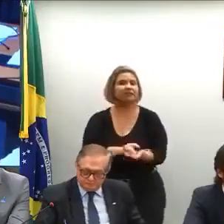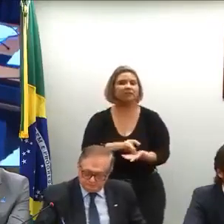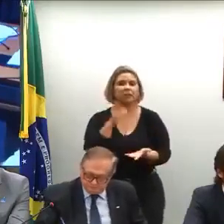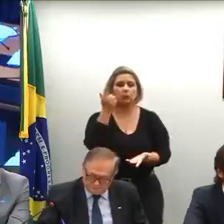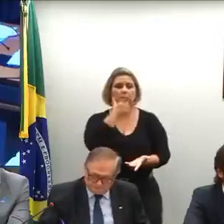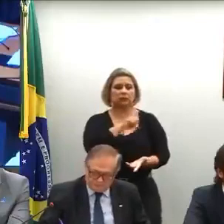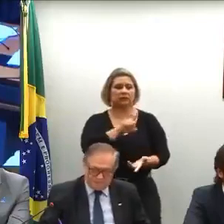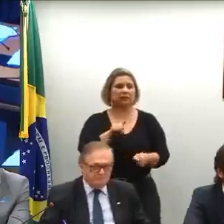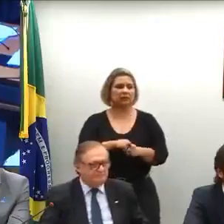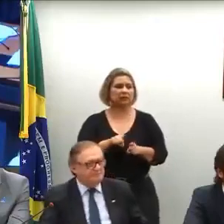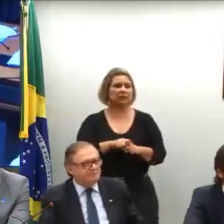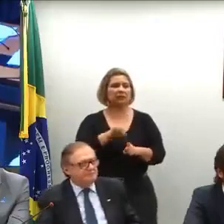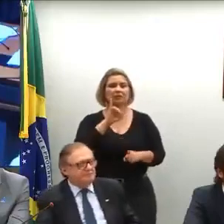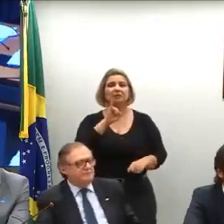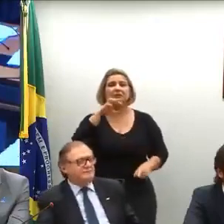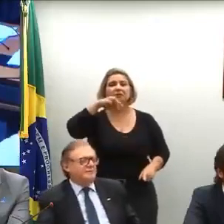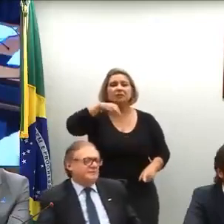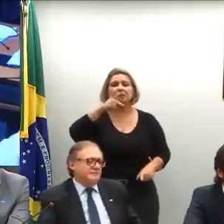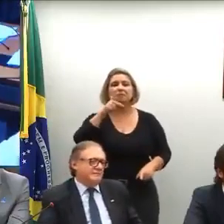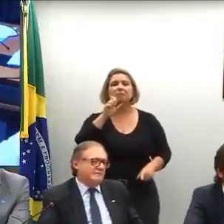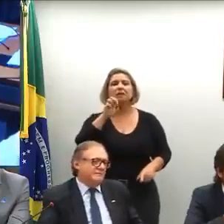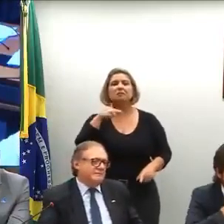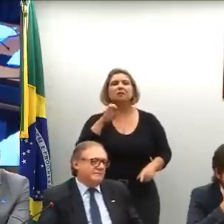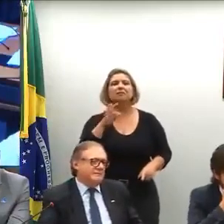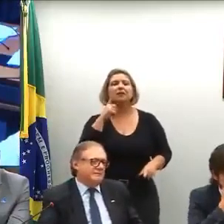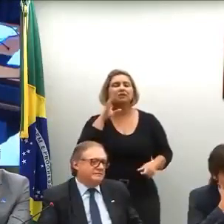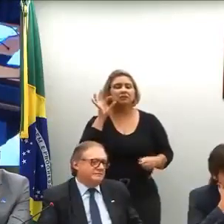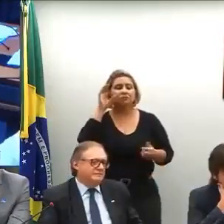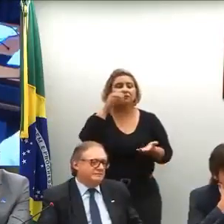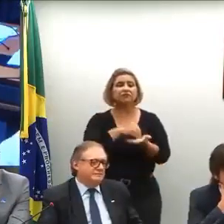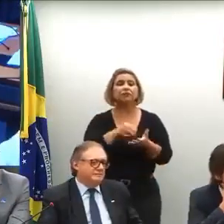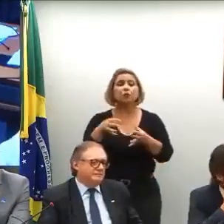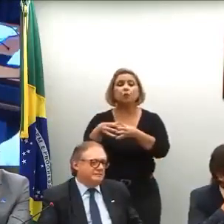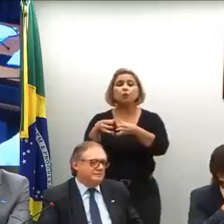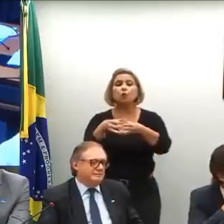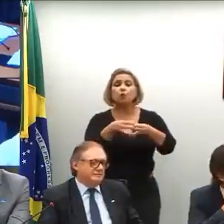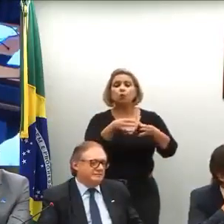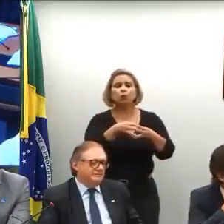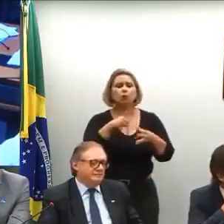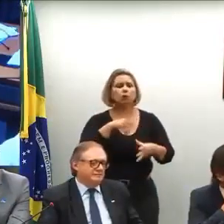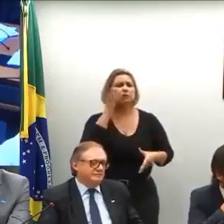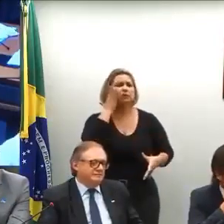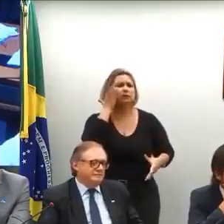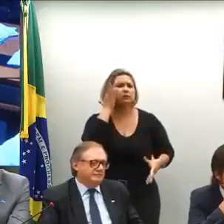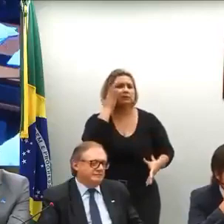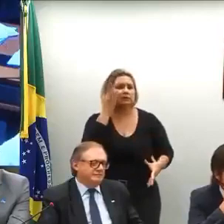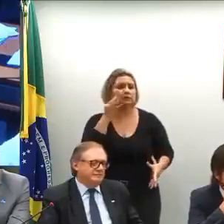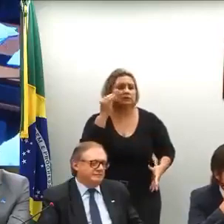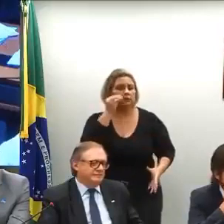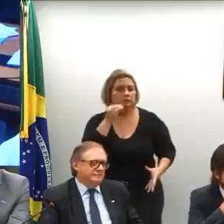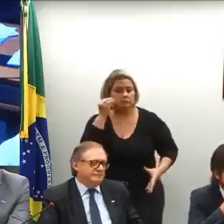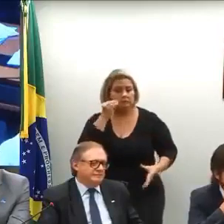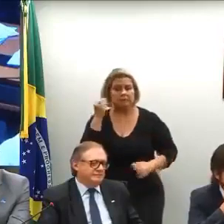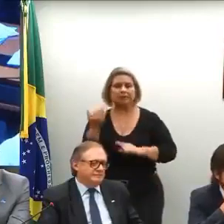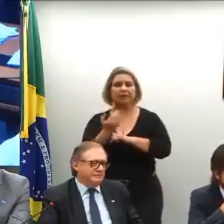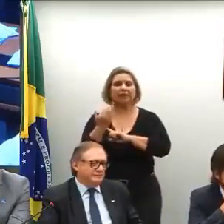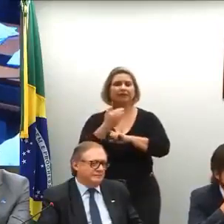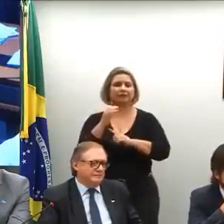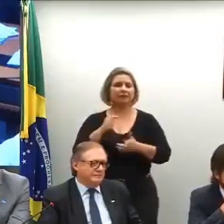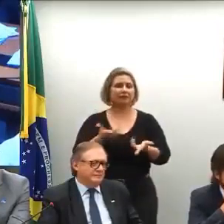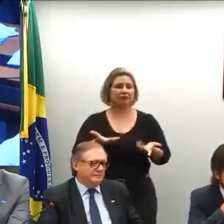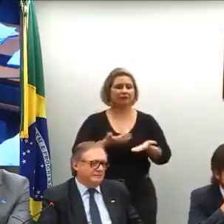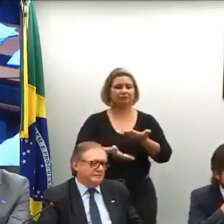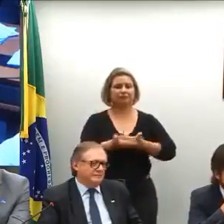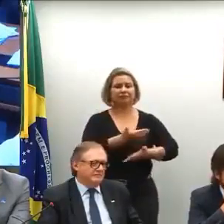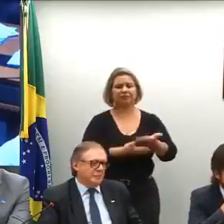E a gente não implementa sem um corpo preparado, sem pessoas que têm experiência. E não dá para acreditar que uma troca